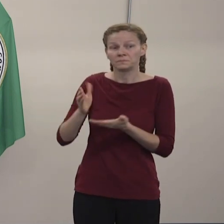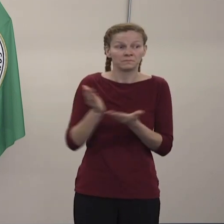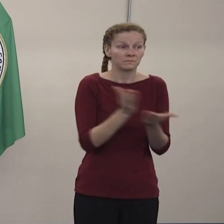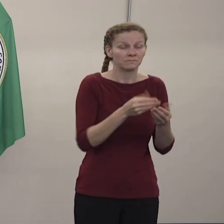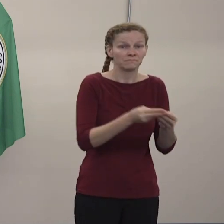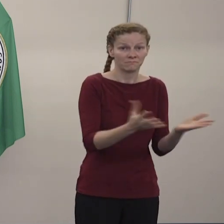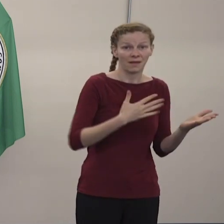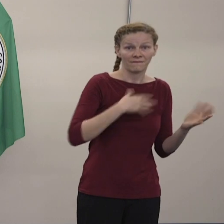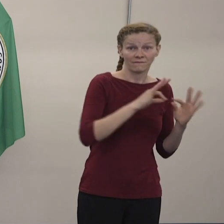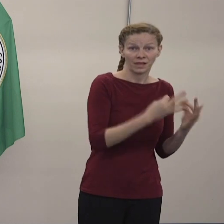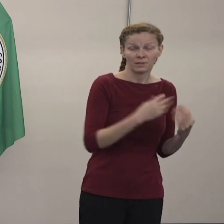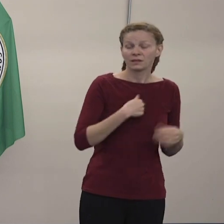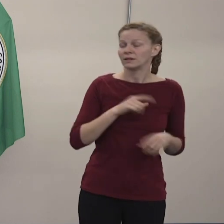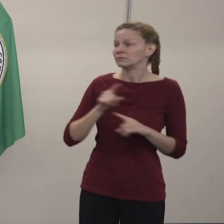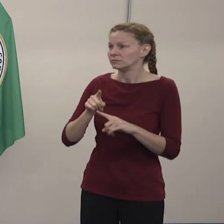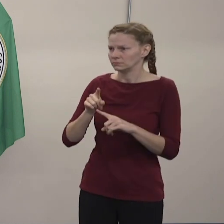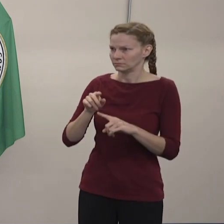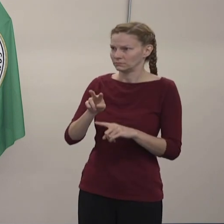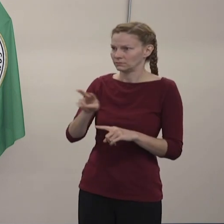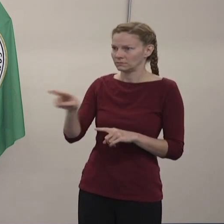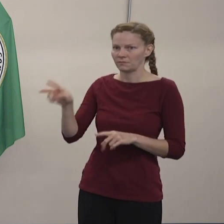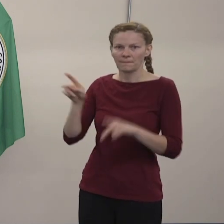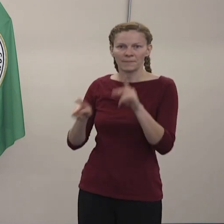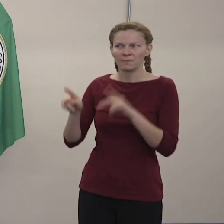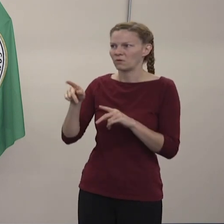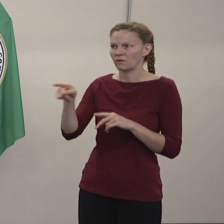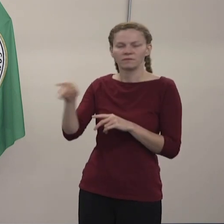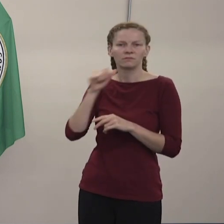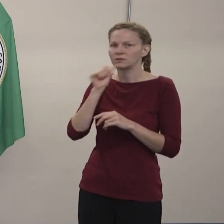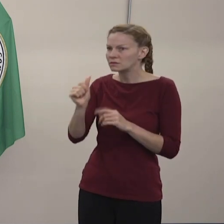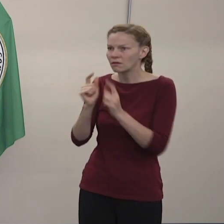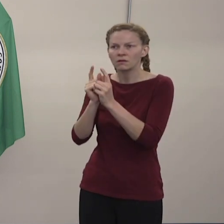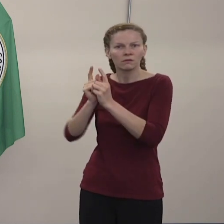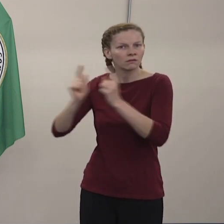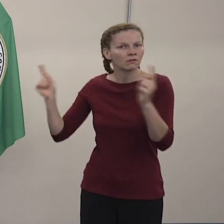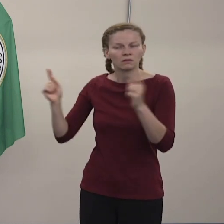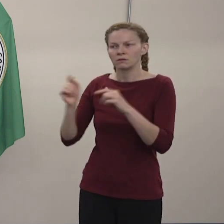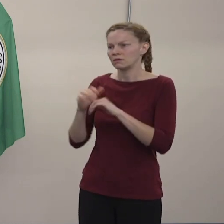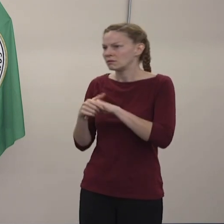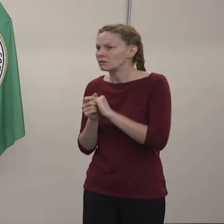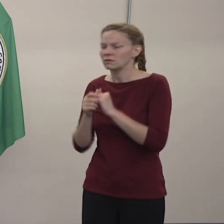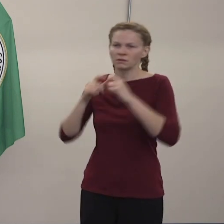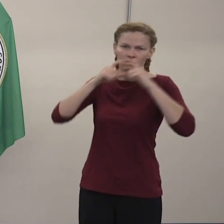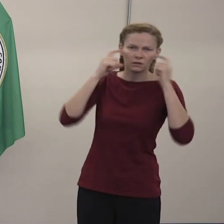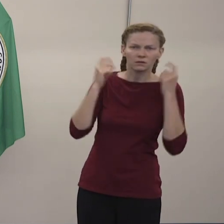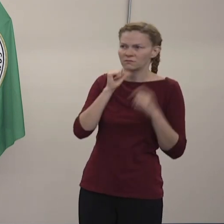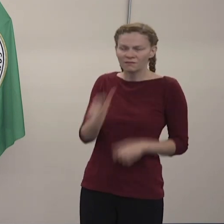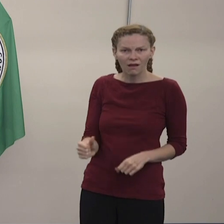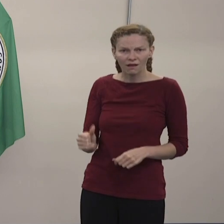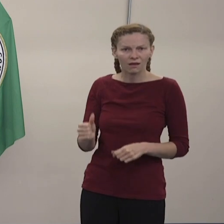gente que no se estaba tomando los pasos necesarios para parar el brote del COVID-19.